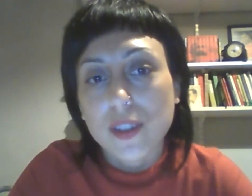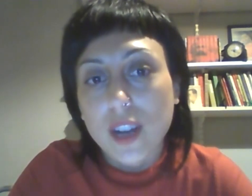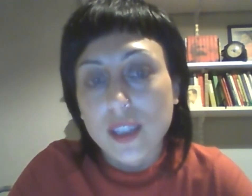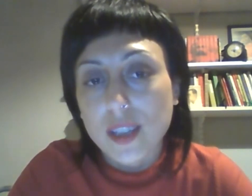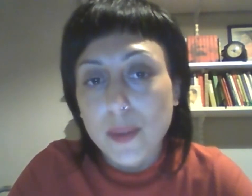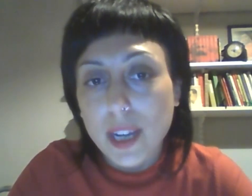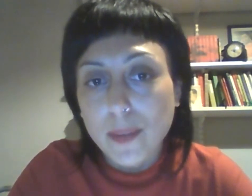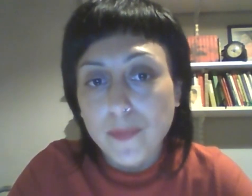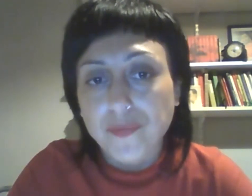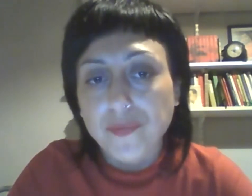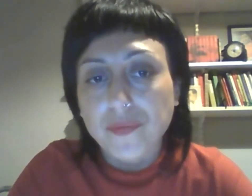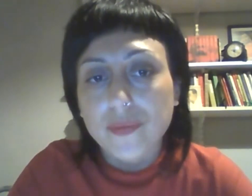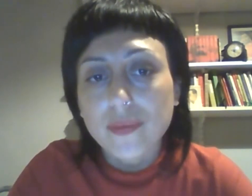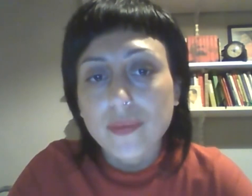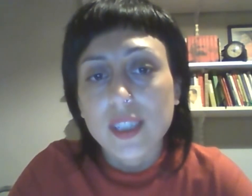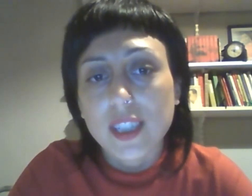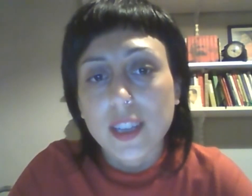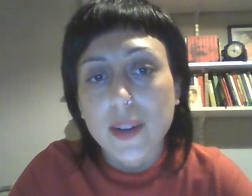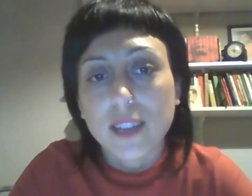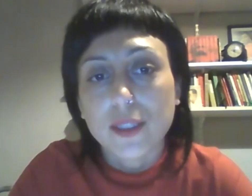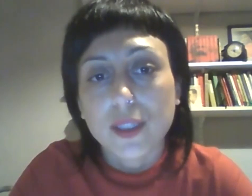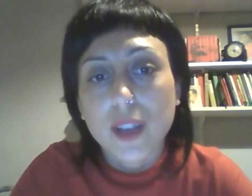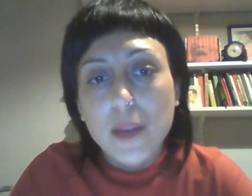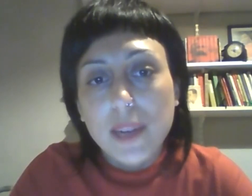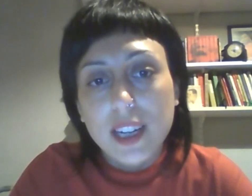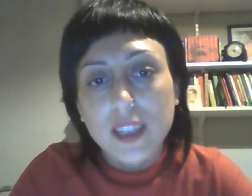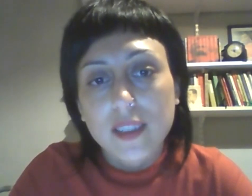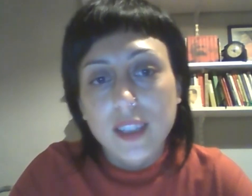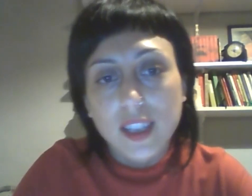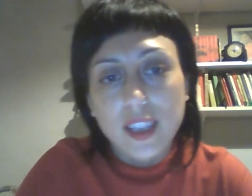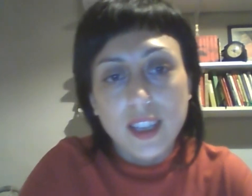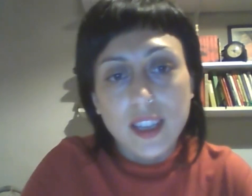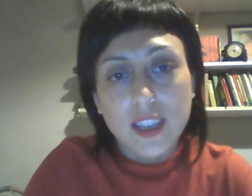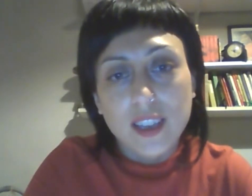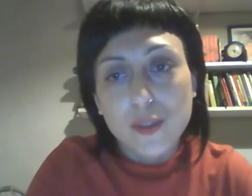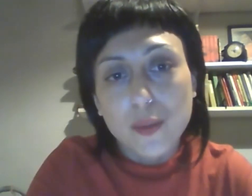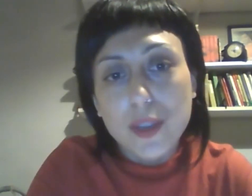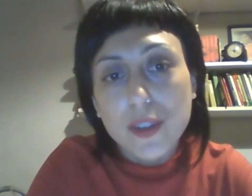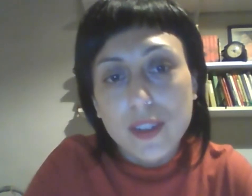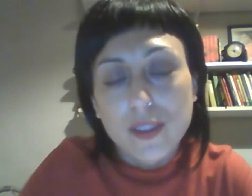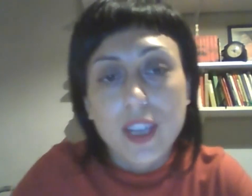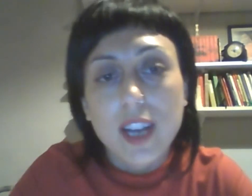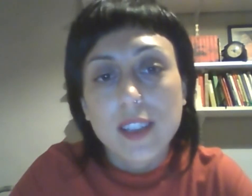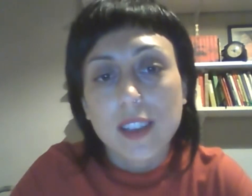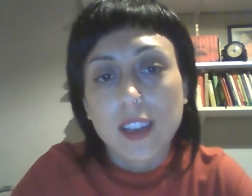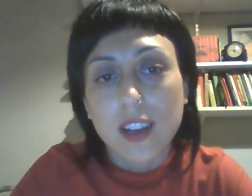accesible se está trabajando para que esté subido en estos días en la